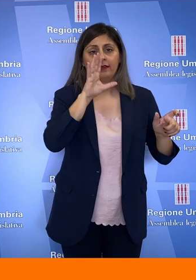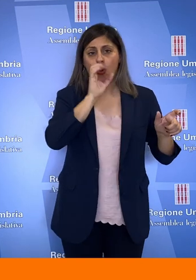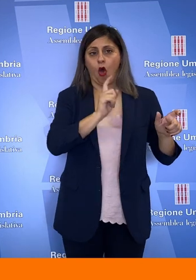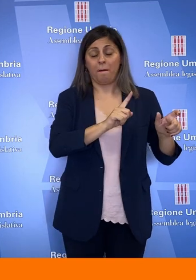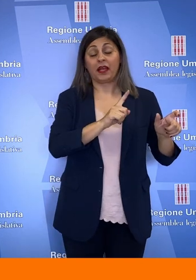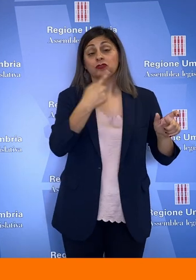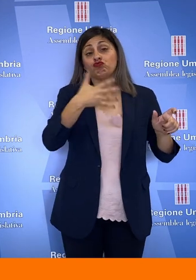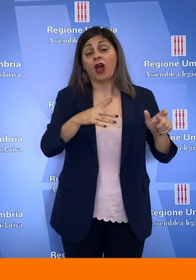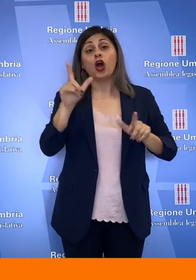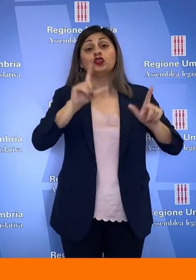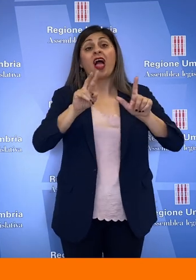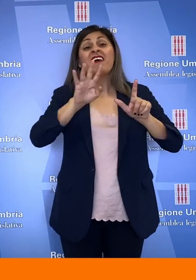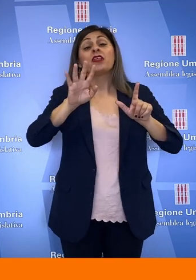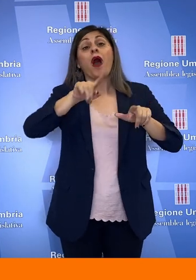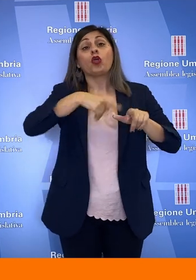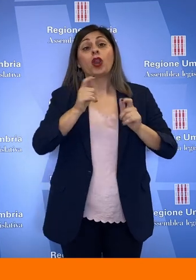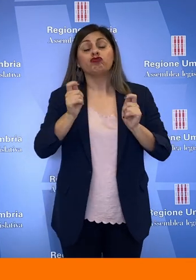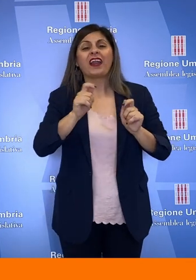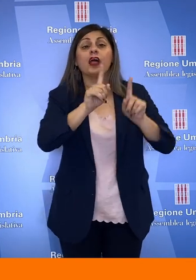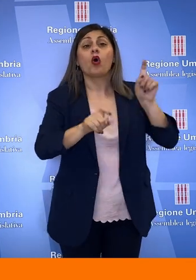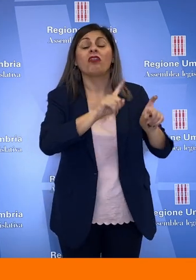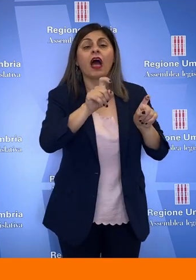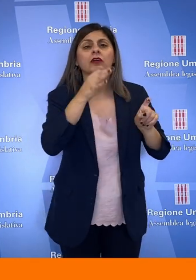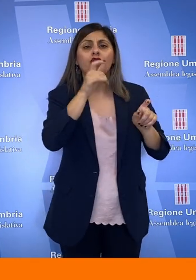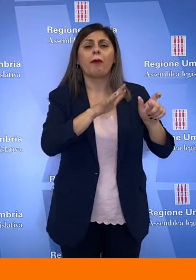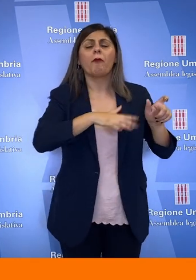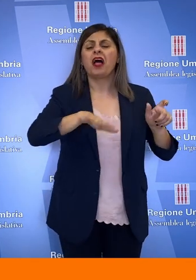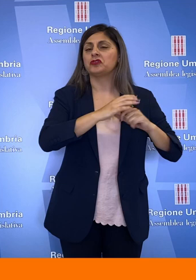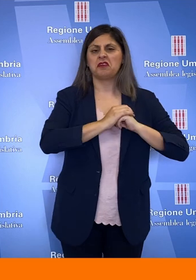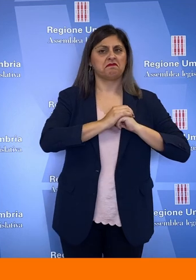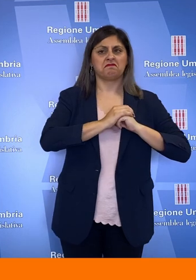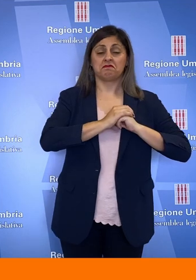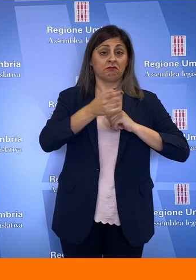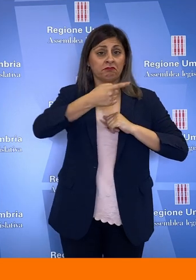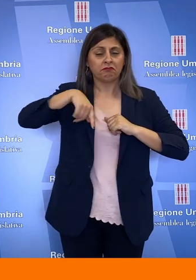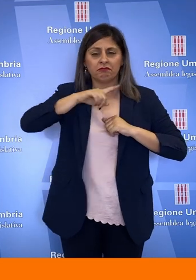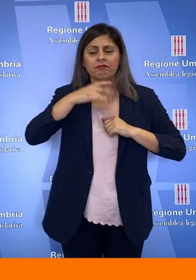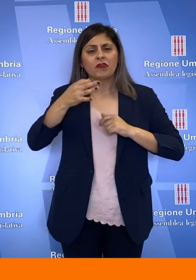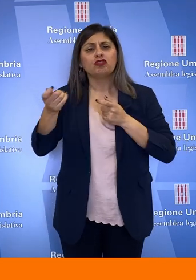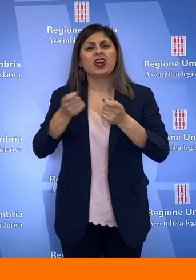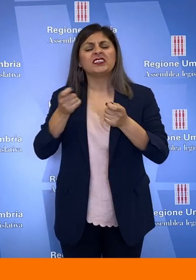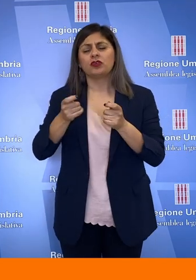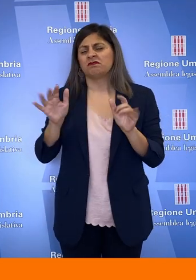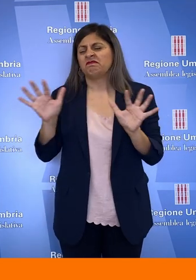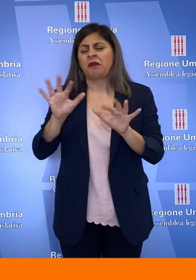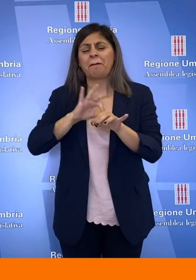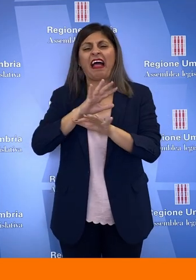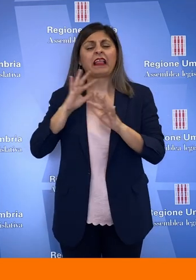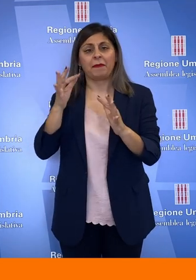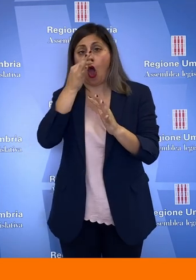secondo il sondaggio del Sole 24 Ore, ha sottolineato Paparelli. Stiamo raccogliendo i frutti di una pessima gestione della pandemia, con le colpe